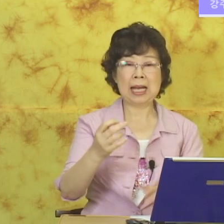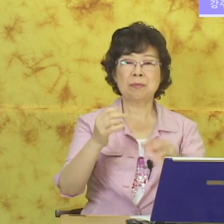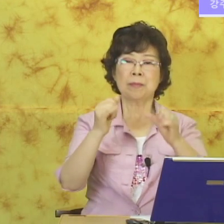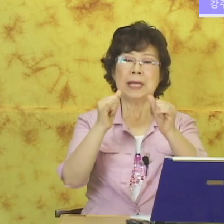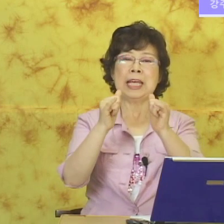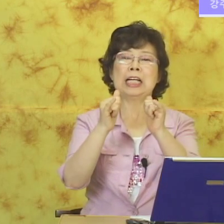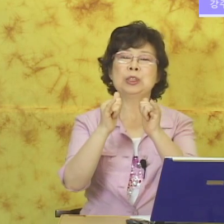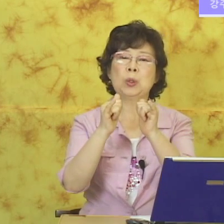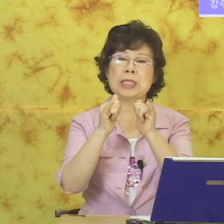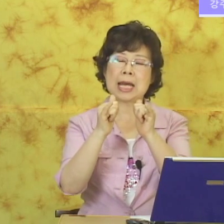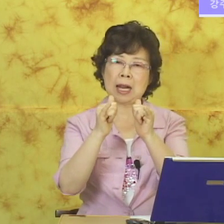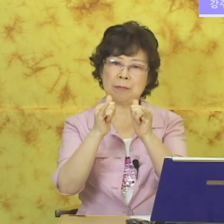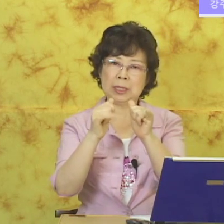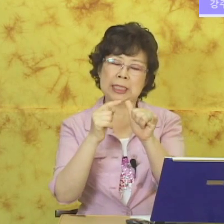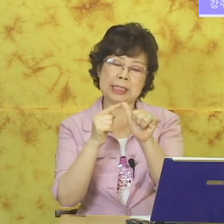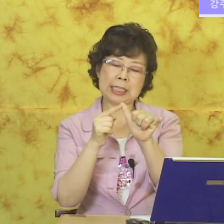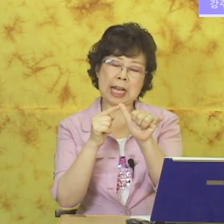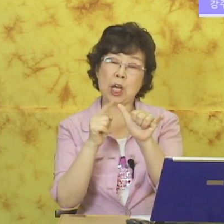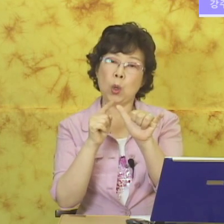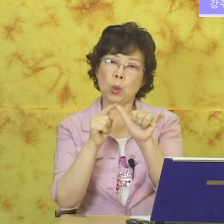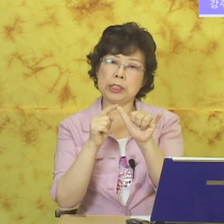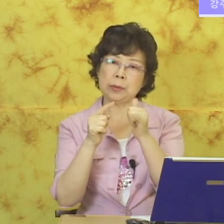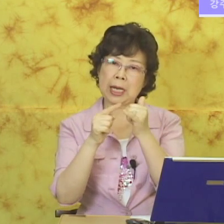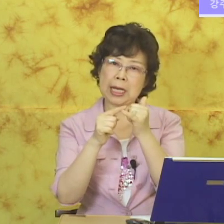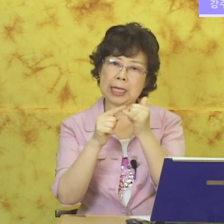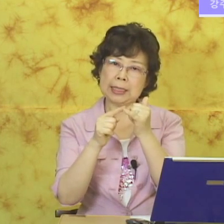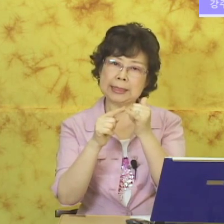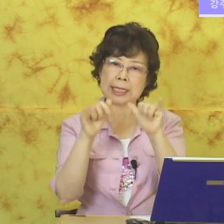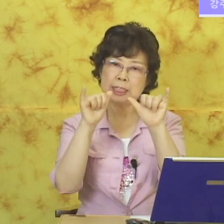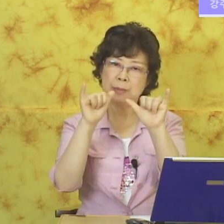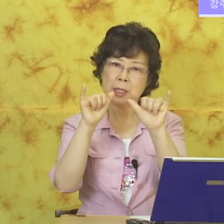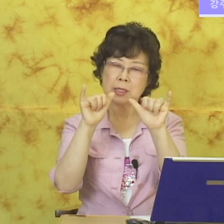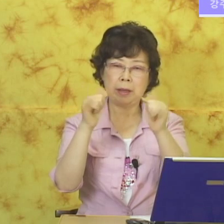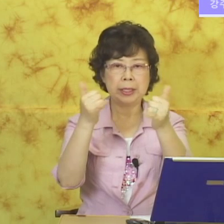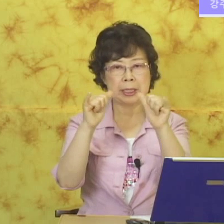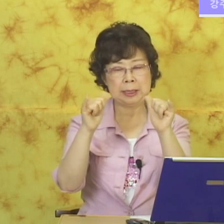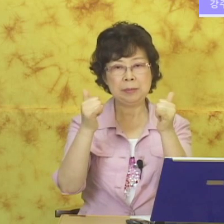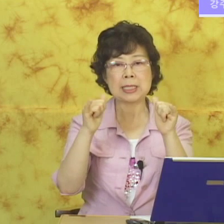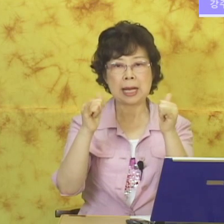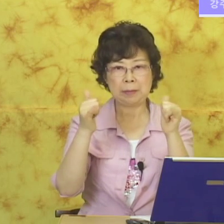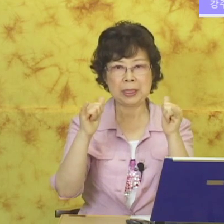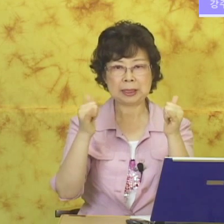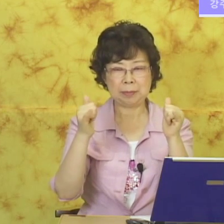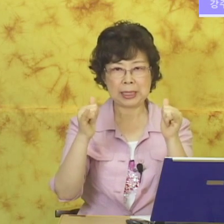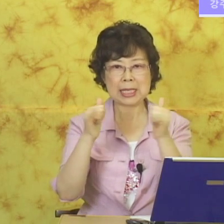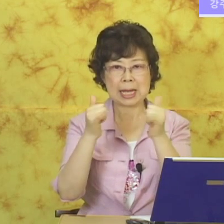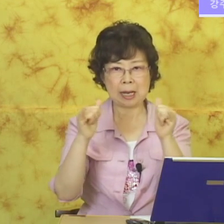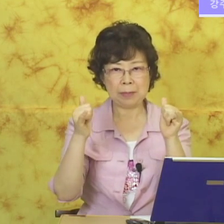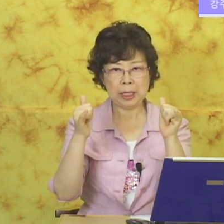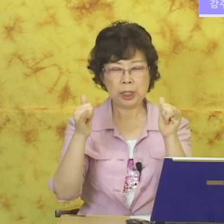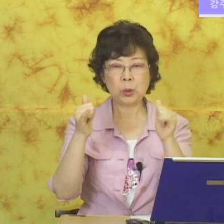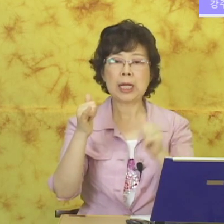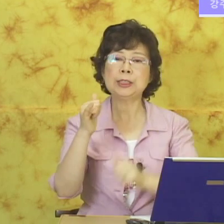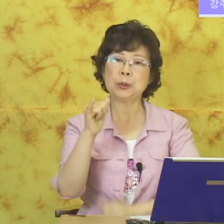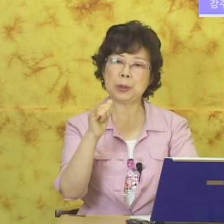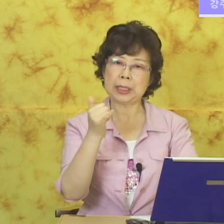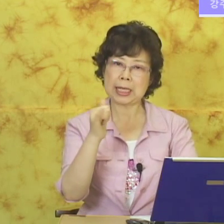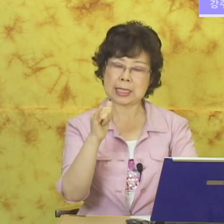양손 사람. 그러니까 오지와 사지를 펴서요. 이렇게 흔들면 사람이었습니다. 사람. 또는 한 손으로 이렇게